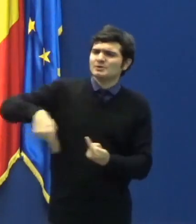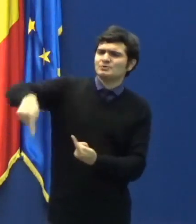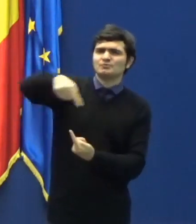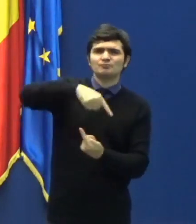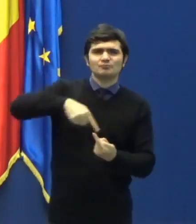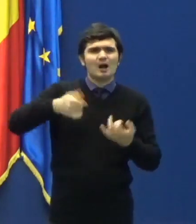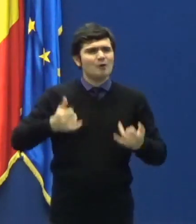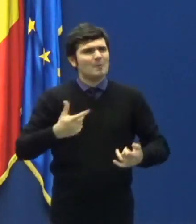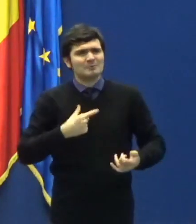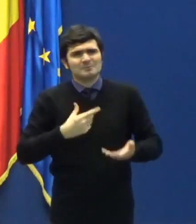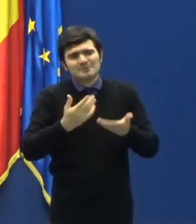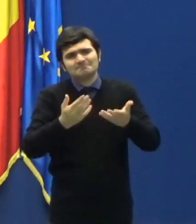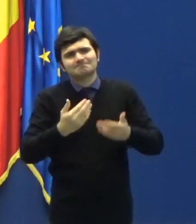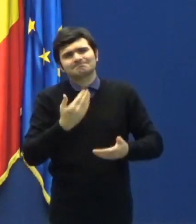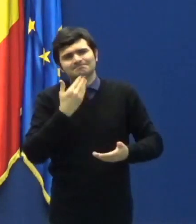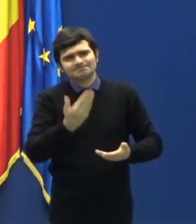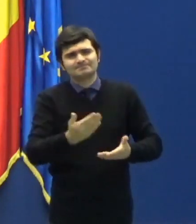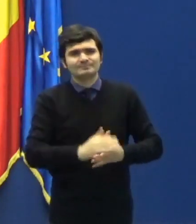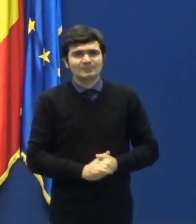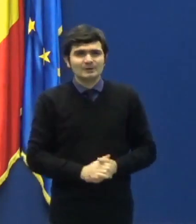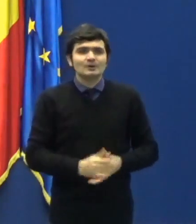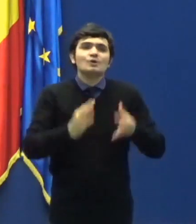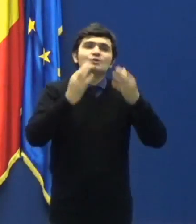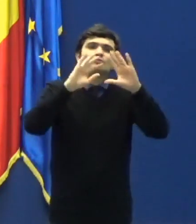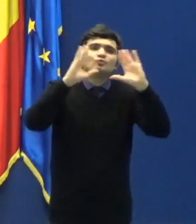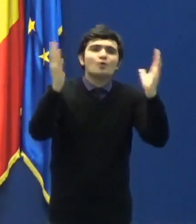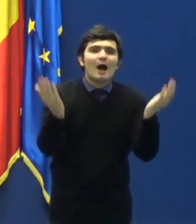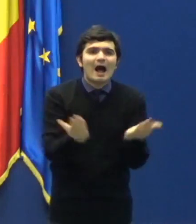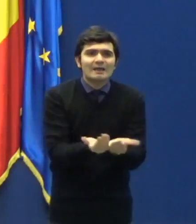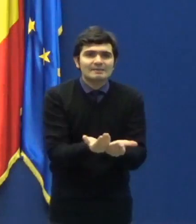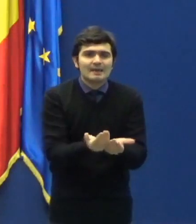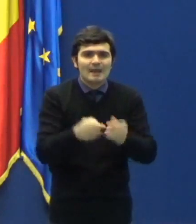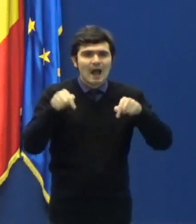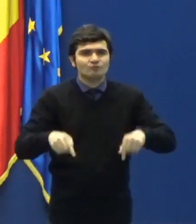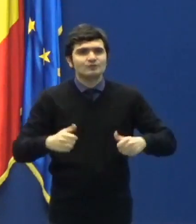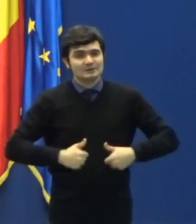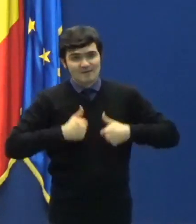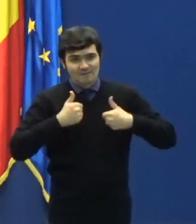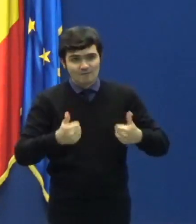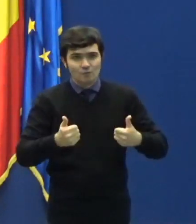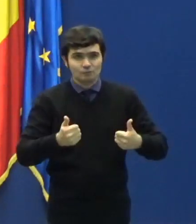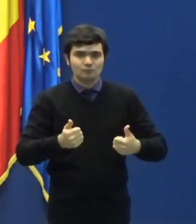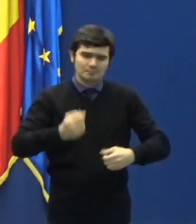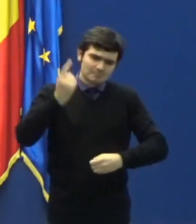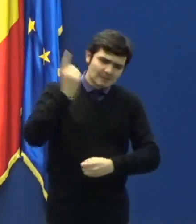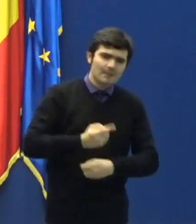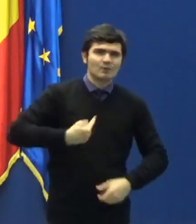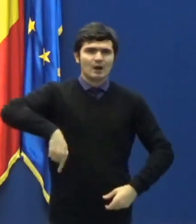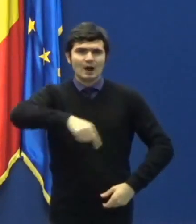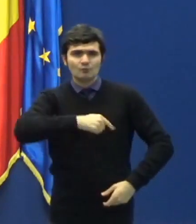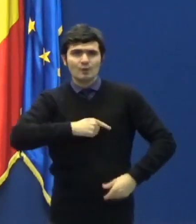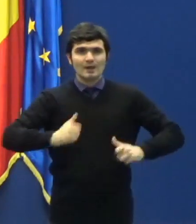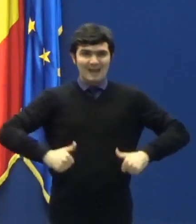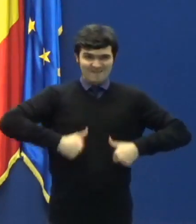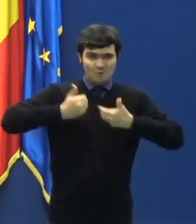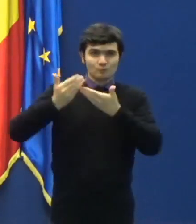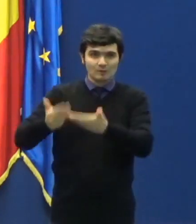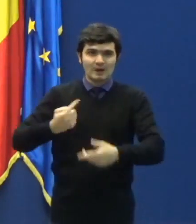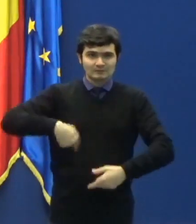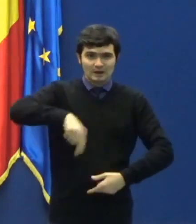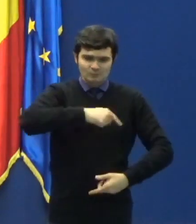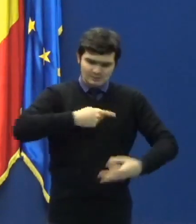Așadar, toate aceste eforturi trebuie să le analizăm, să le cântărim